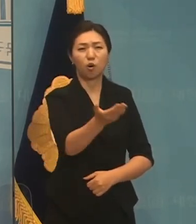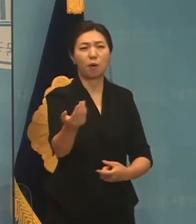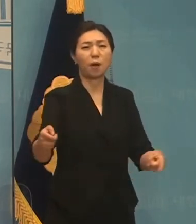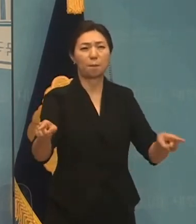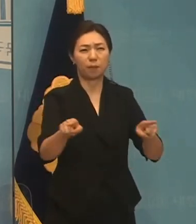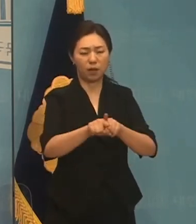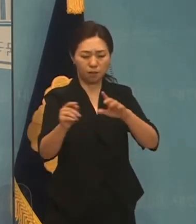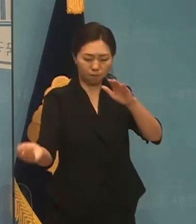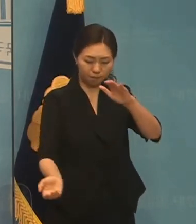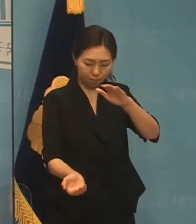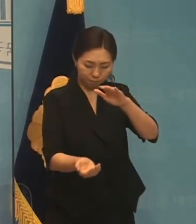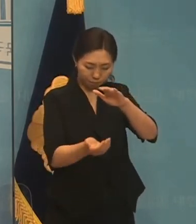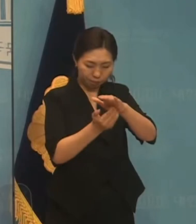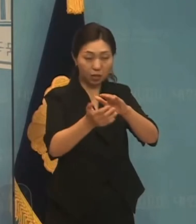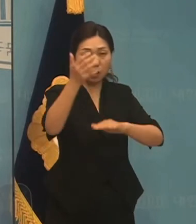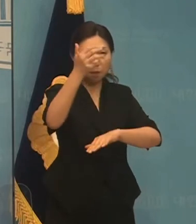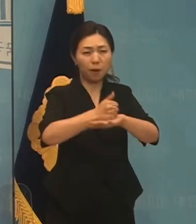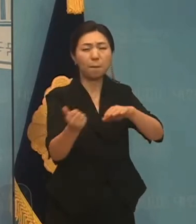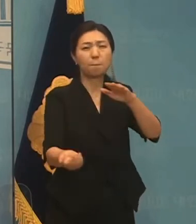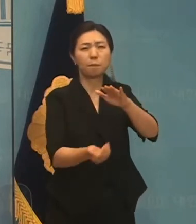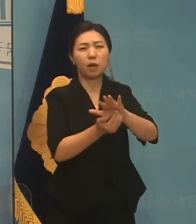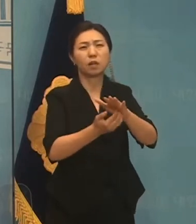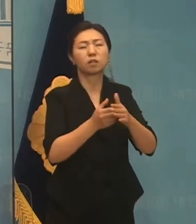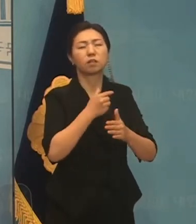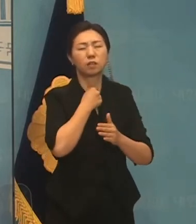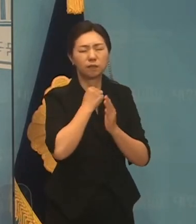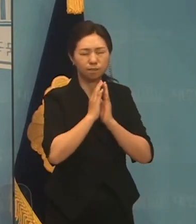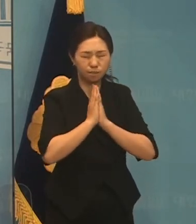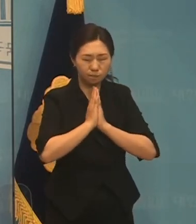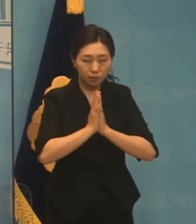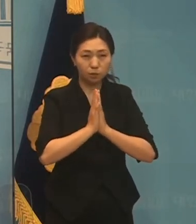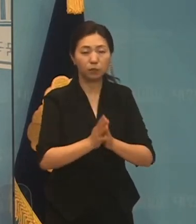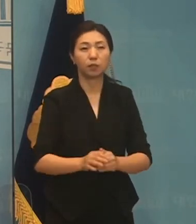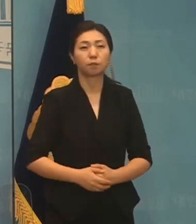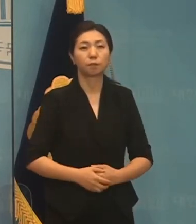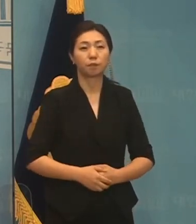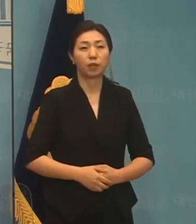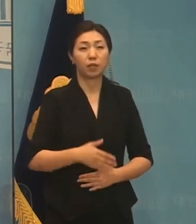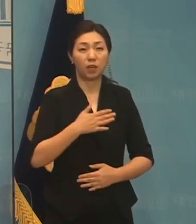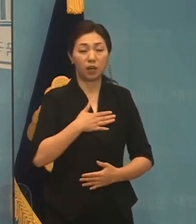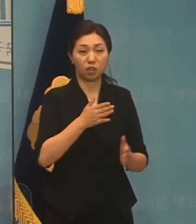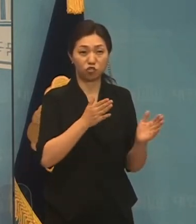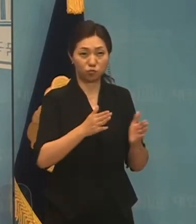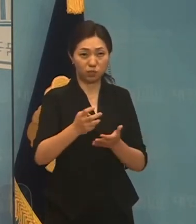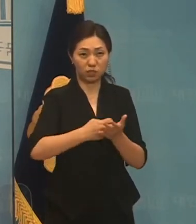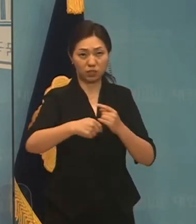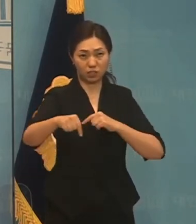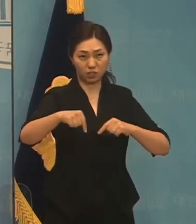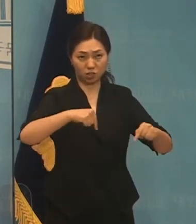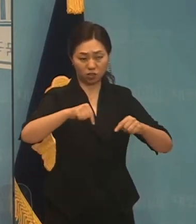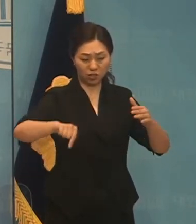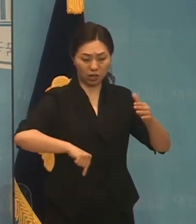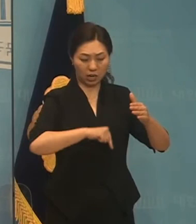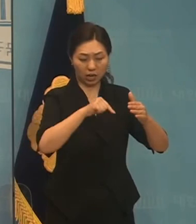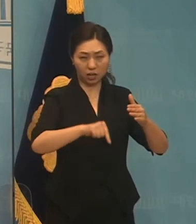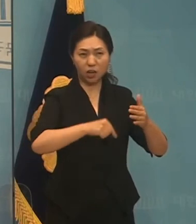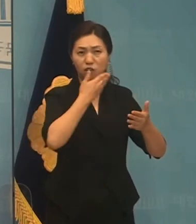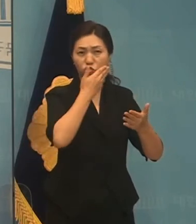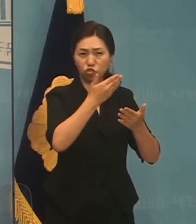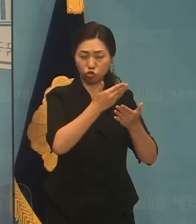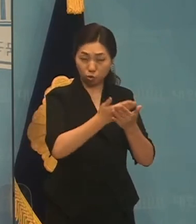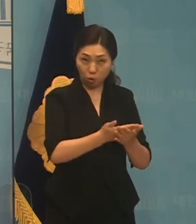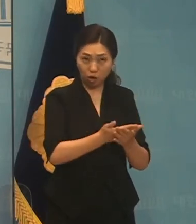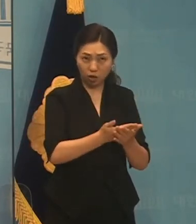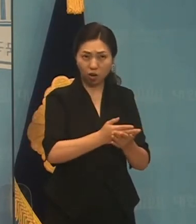것을 간절히 소망합니다. 그러면 제가 준비한 정책 가운데 중요한 몇 가지만,